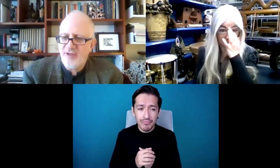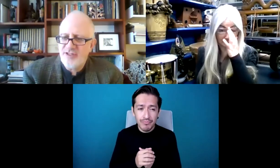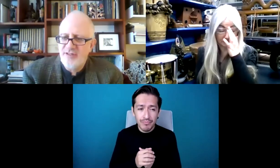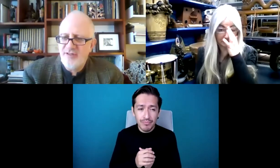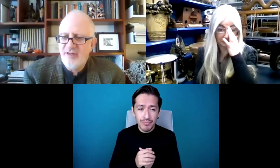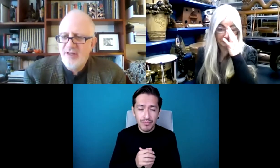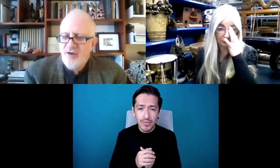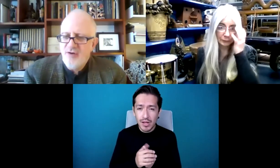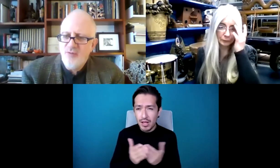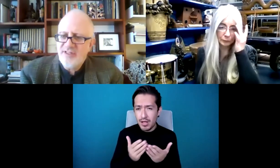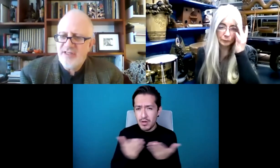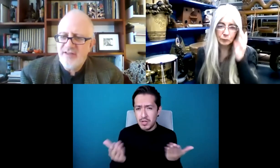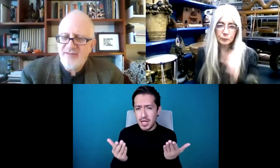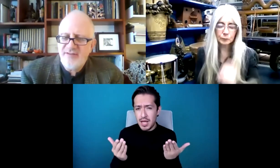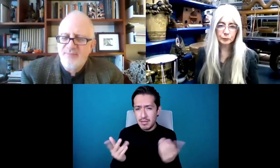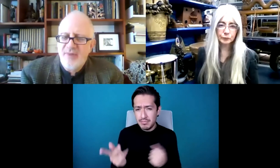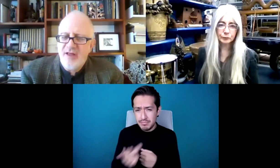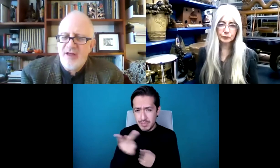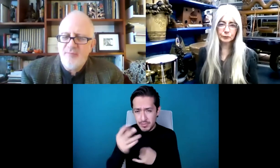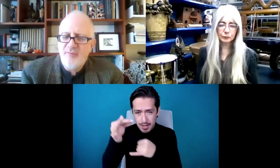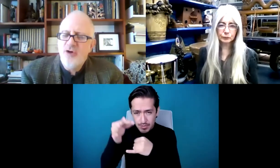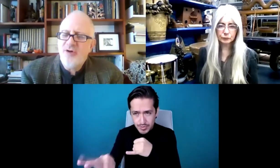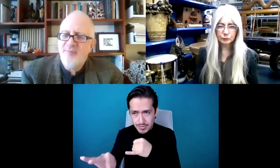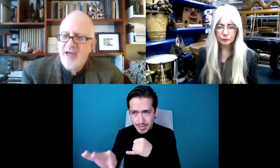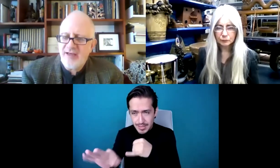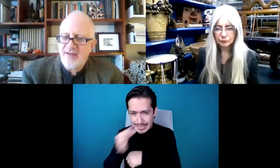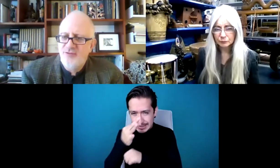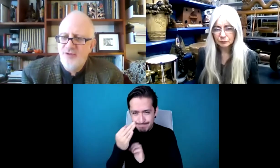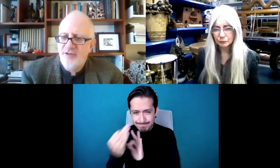Cuando estamos llegando a la pregunta final que es,